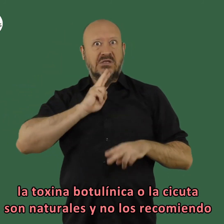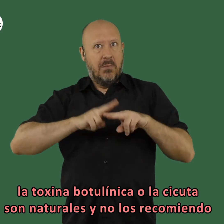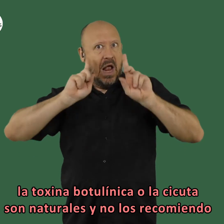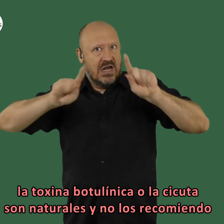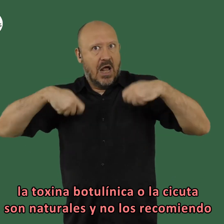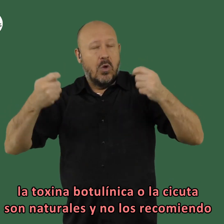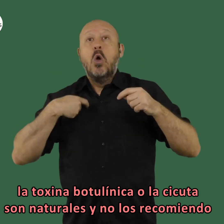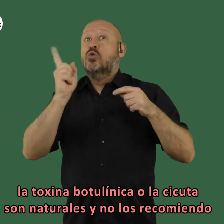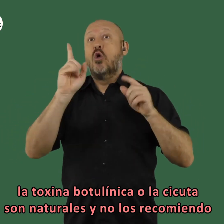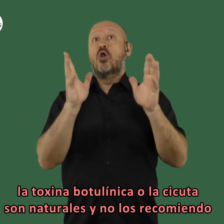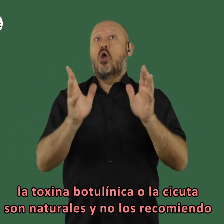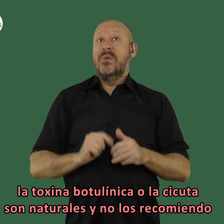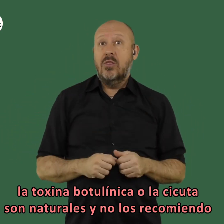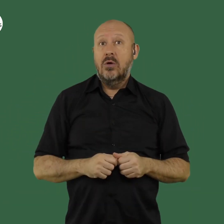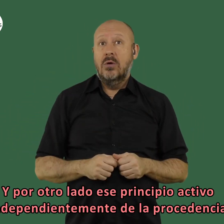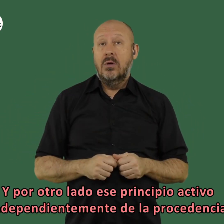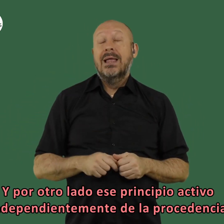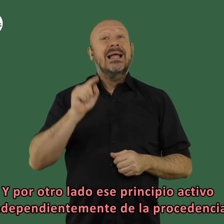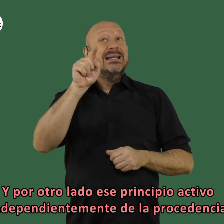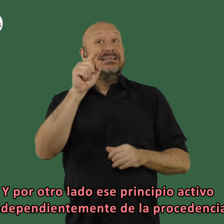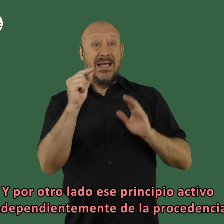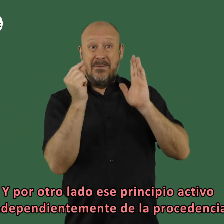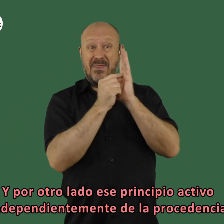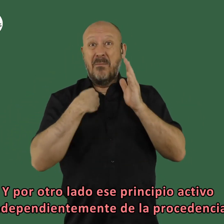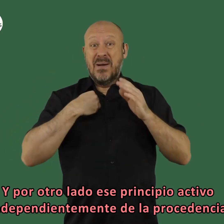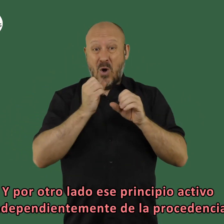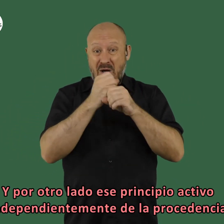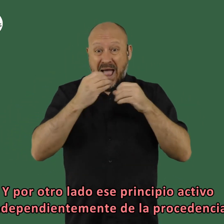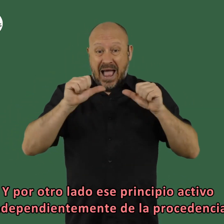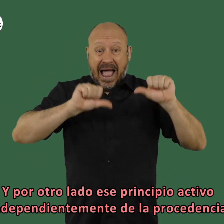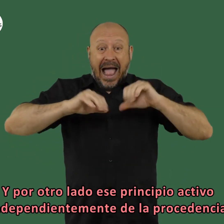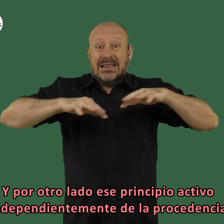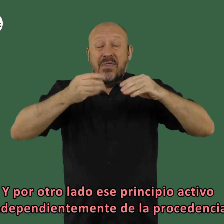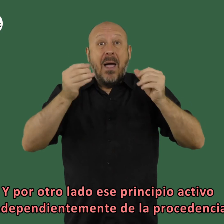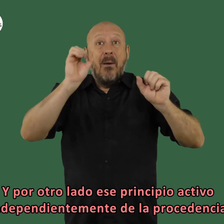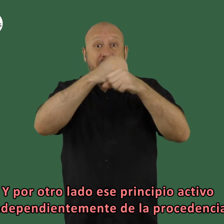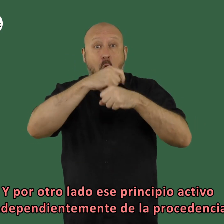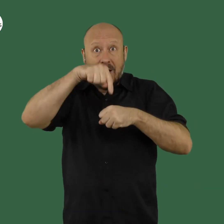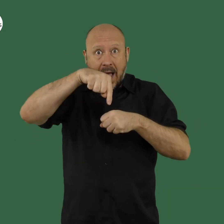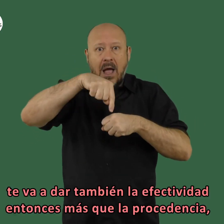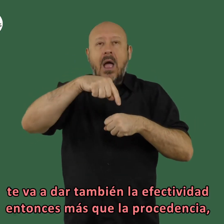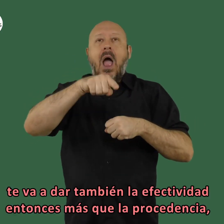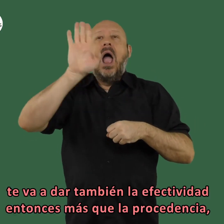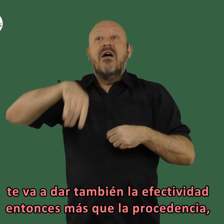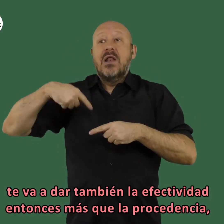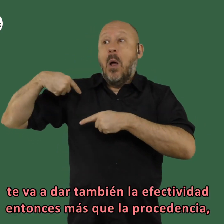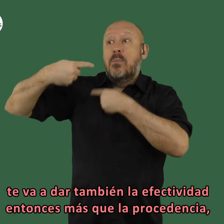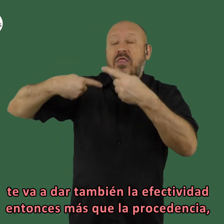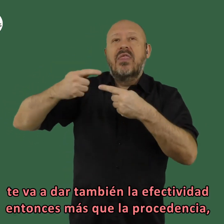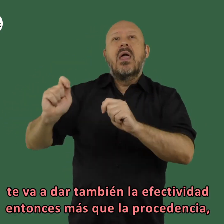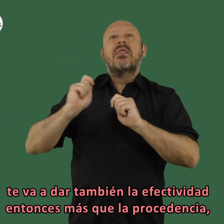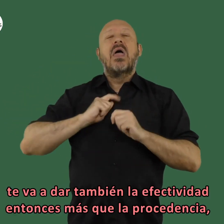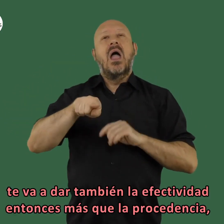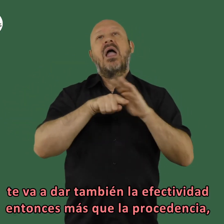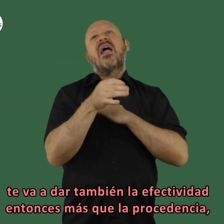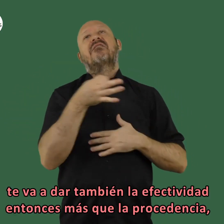cicuta son naturales y no lo recomiendo y por otro lado ese principio activo independientemente de la procedencia te va a